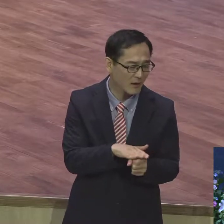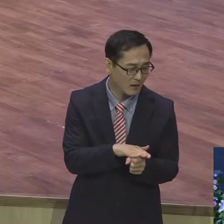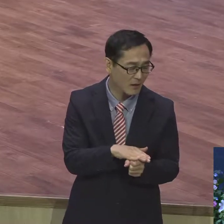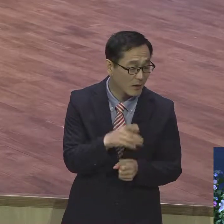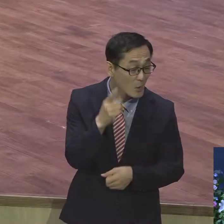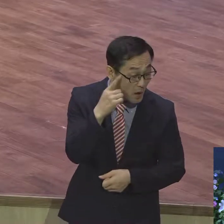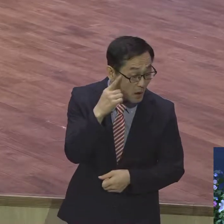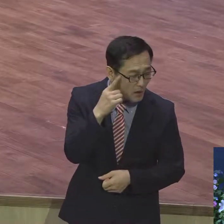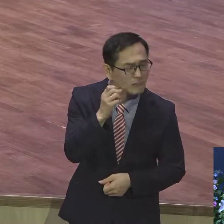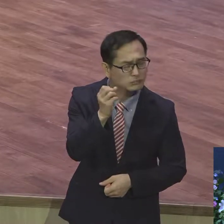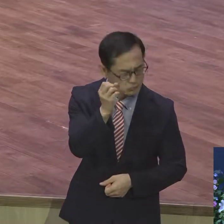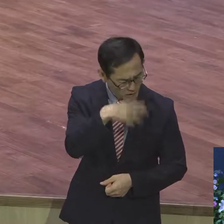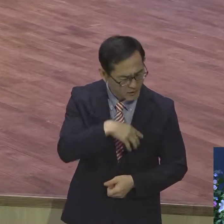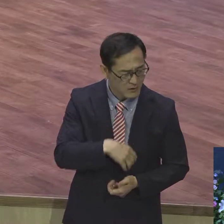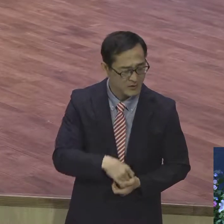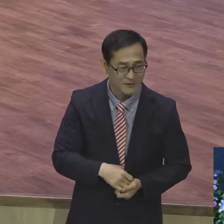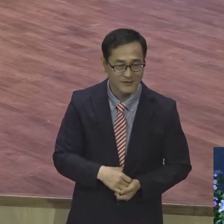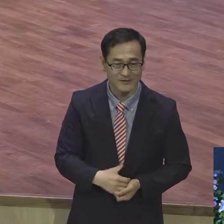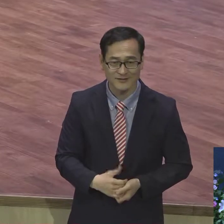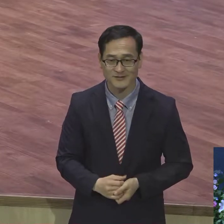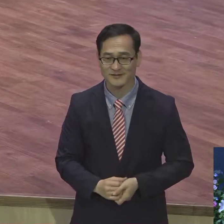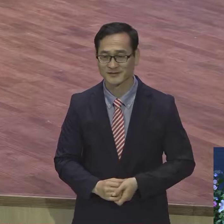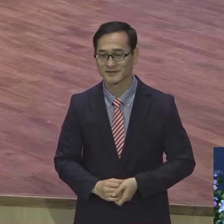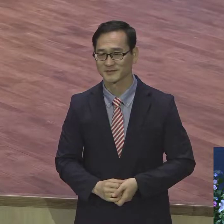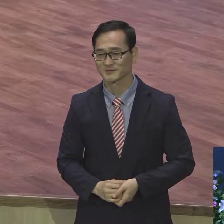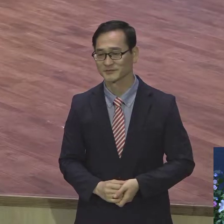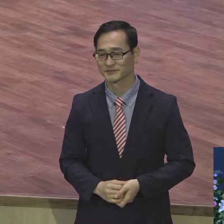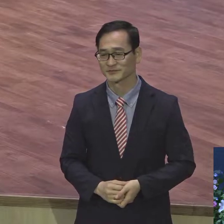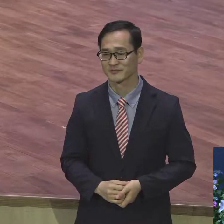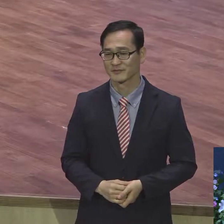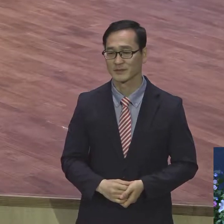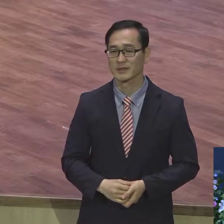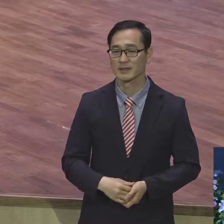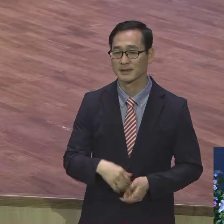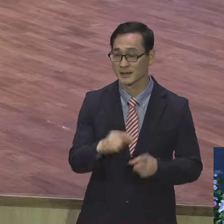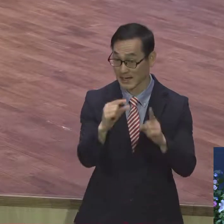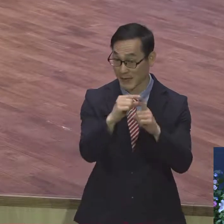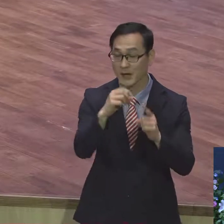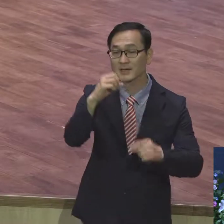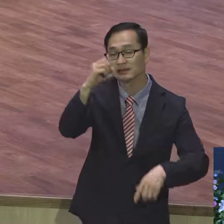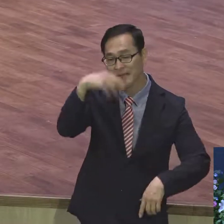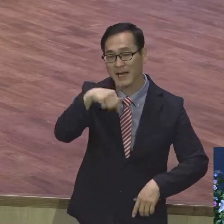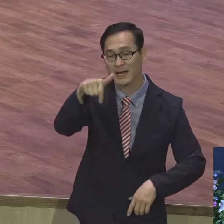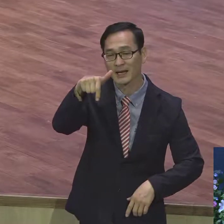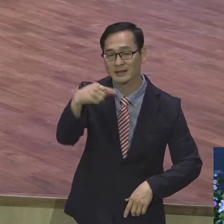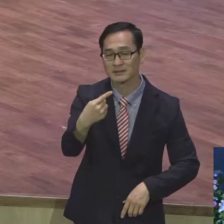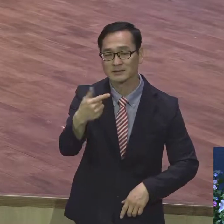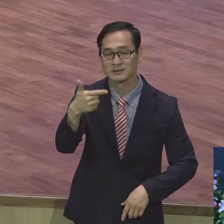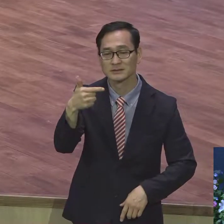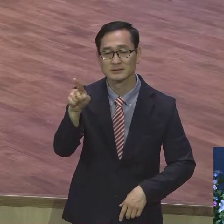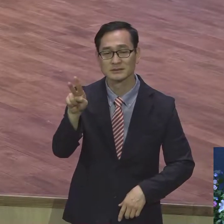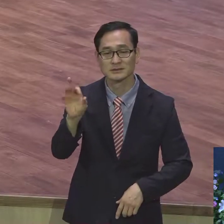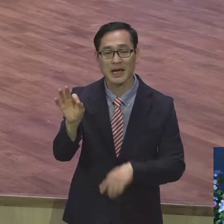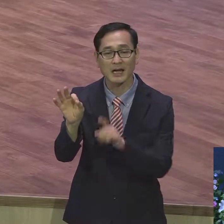그냥 사랑한다는 겁니다. 저는 이 그냥이라는 단어가 하나님이 우리를